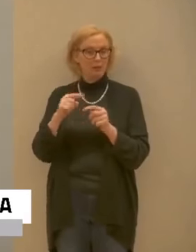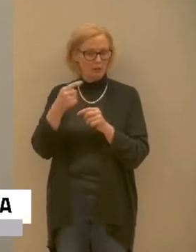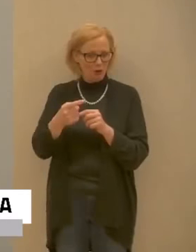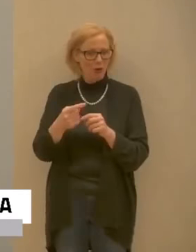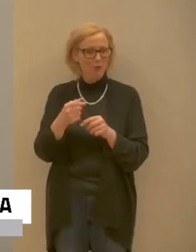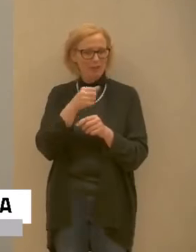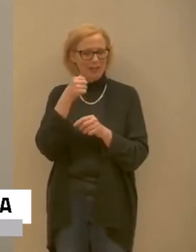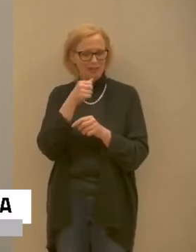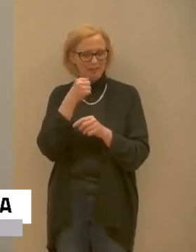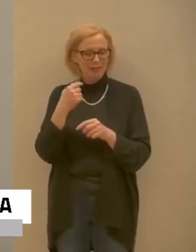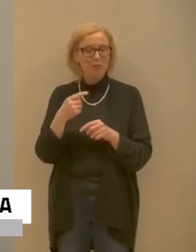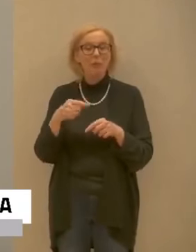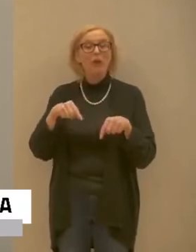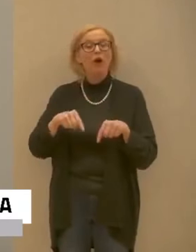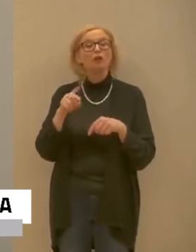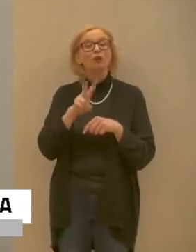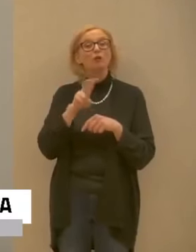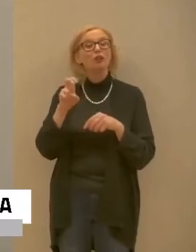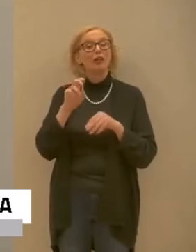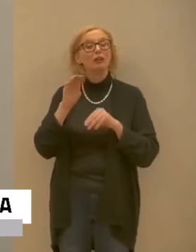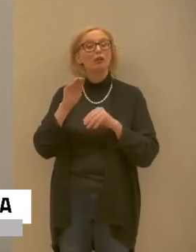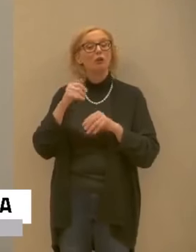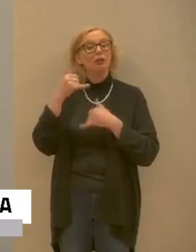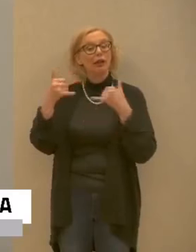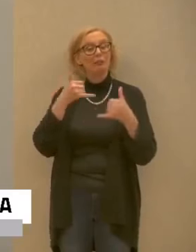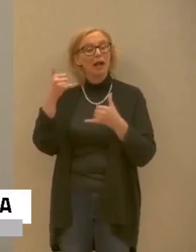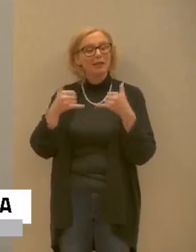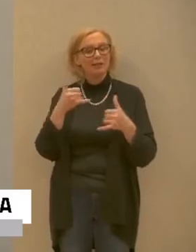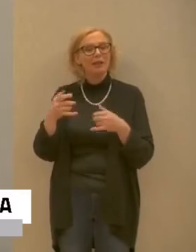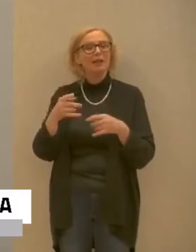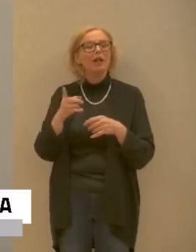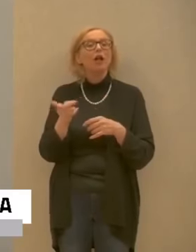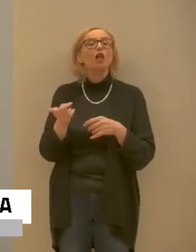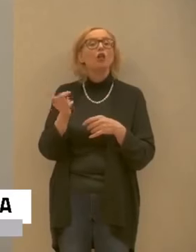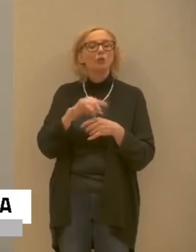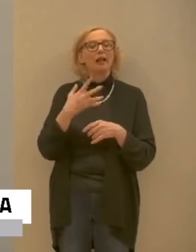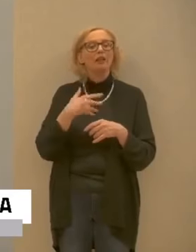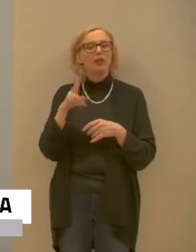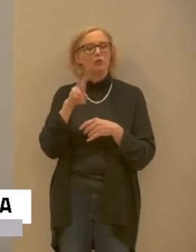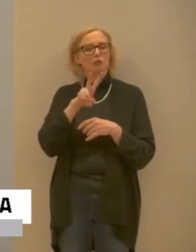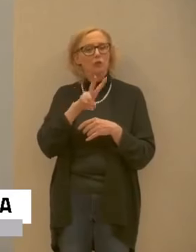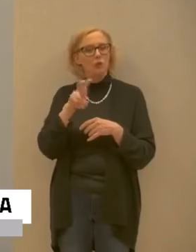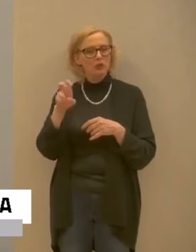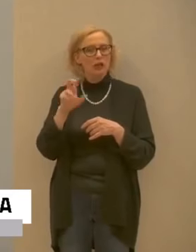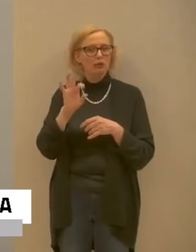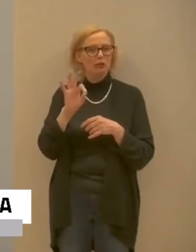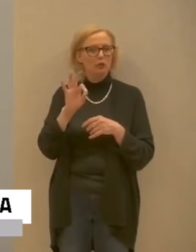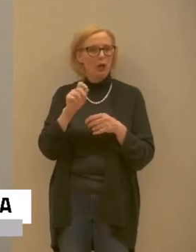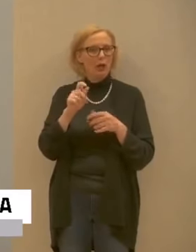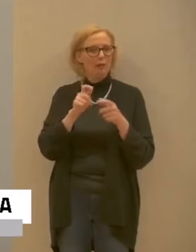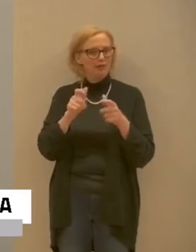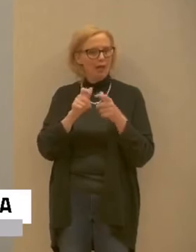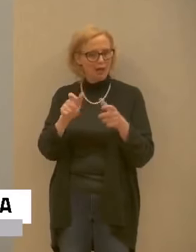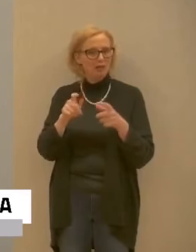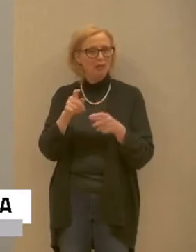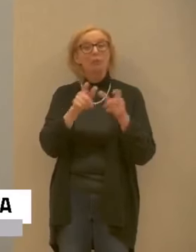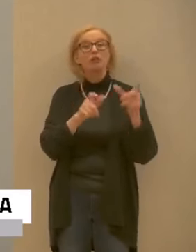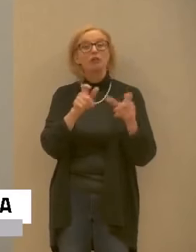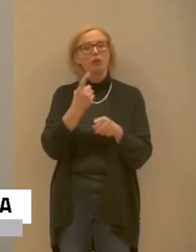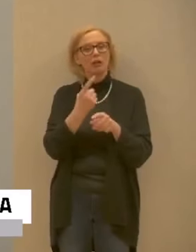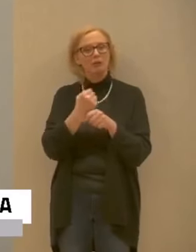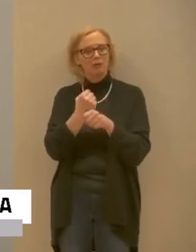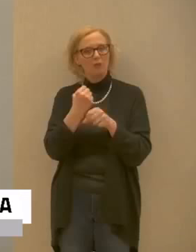200 chiamate e domani saranno effettuati 250 viaggi tipicamente lavoratori che alle 5 e mezzo le 6 devono raggiungere i luoghi di lavoro